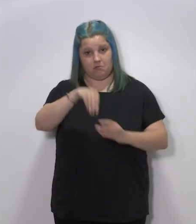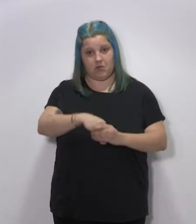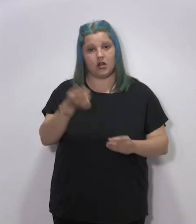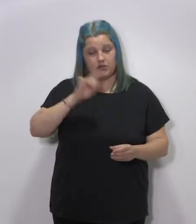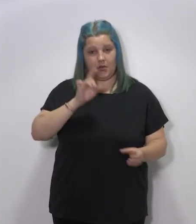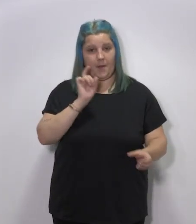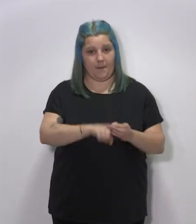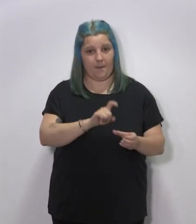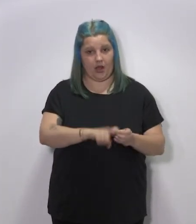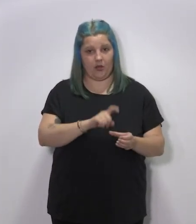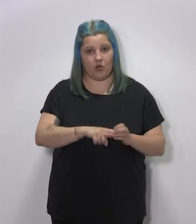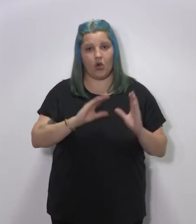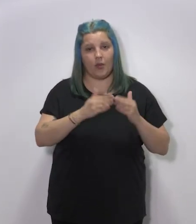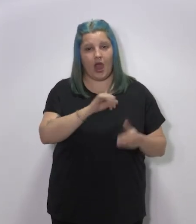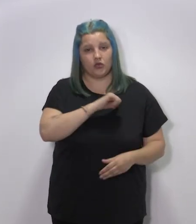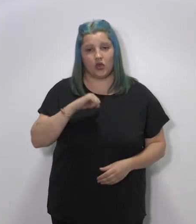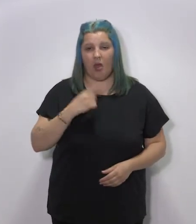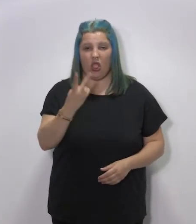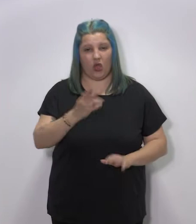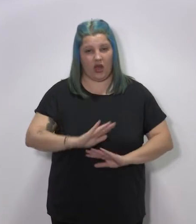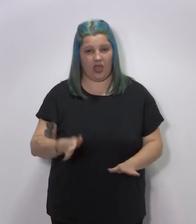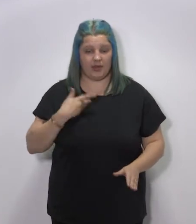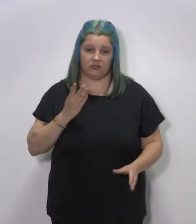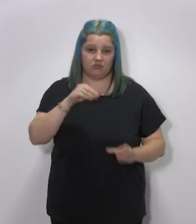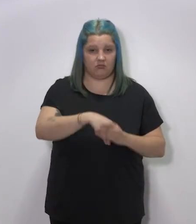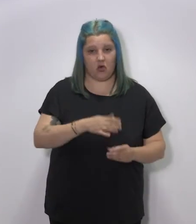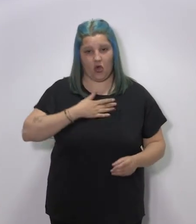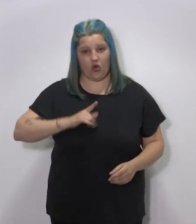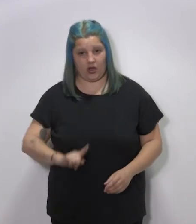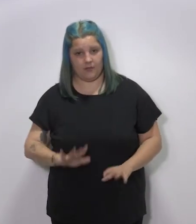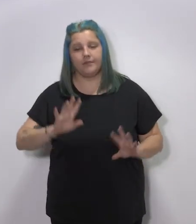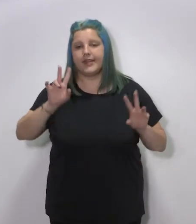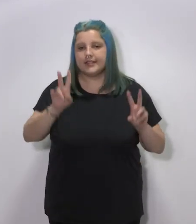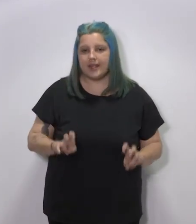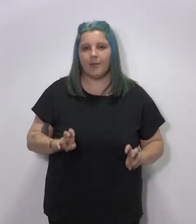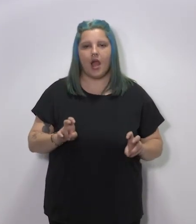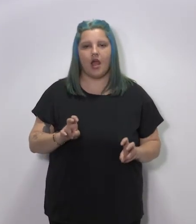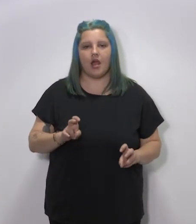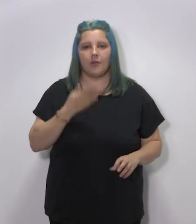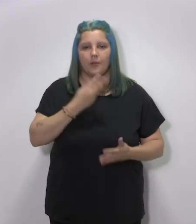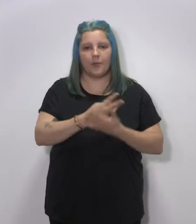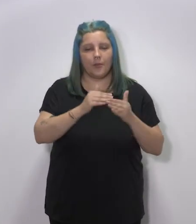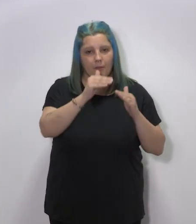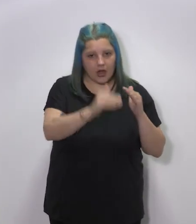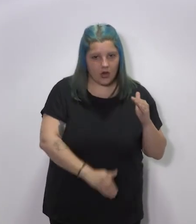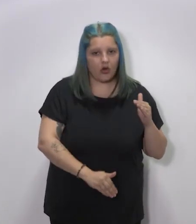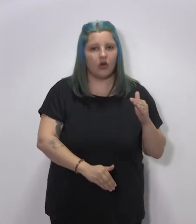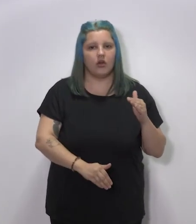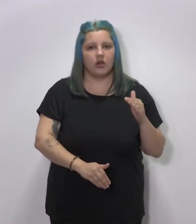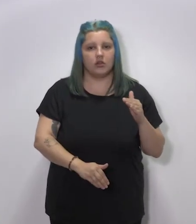autónoma de la Rioja, solamente ha habido una comunidad autónoma que no ha suscrito ese acuerdo en relación a la distribución de menores